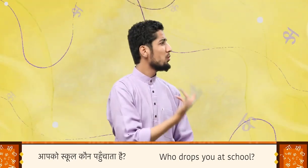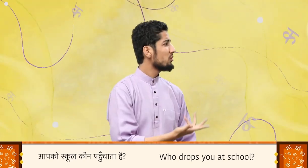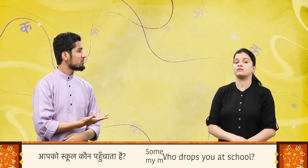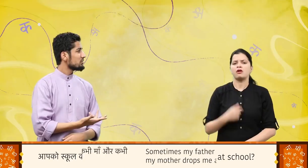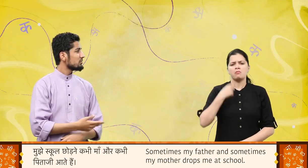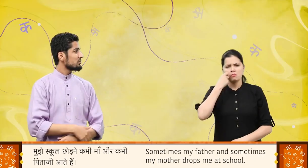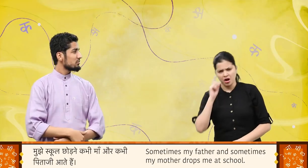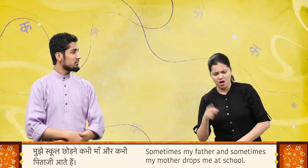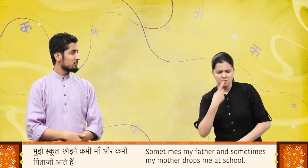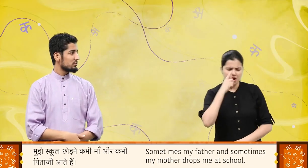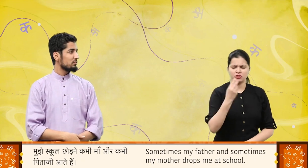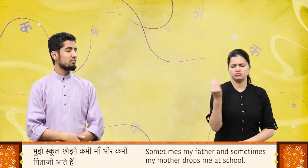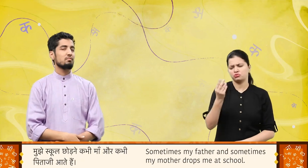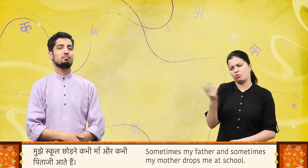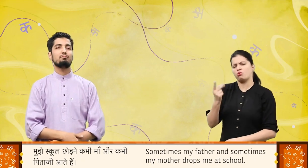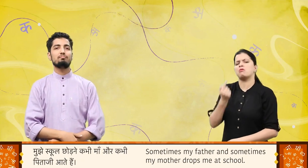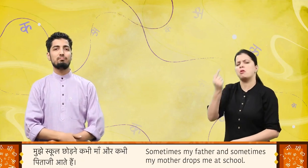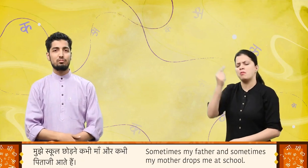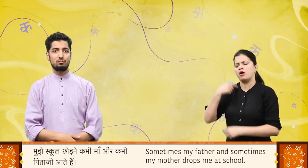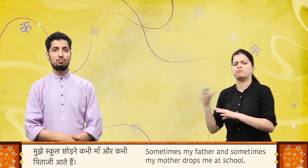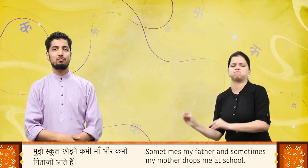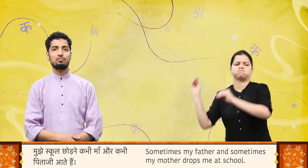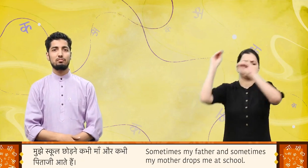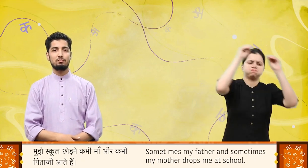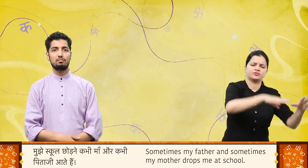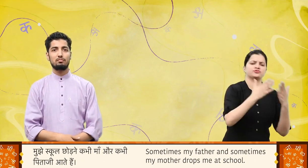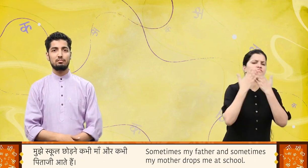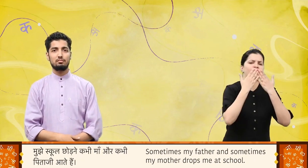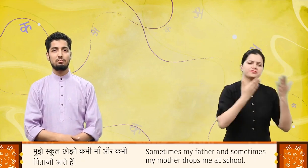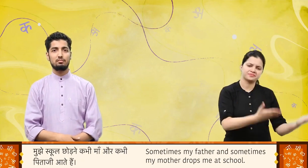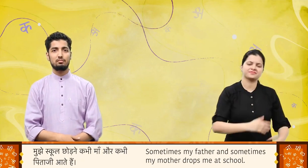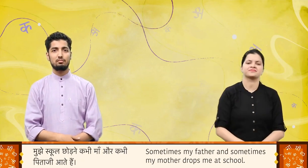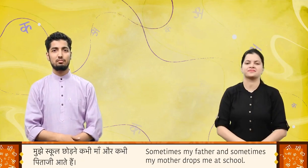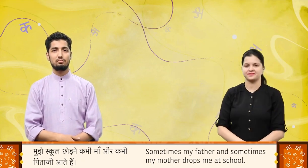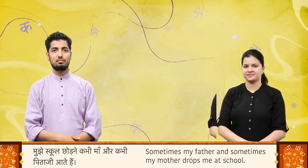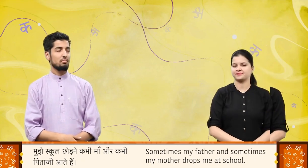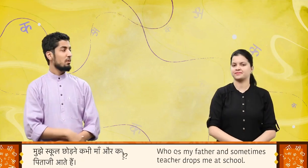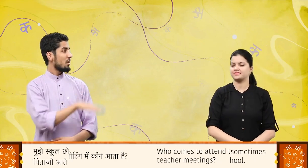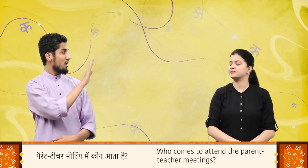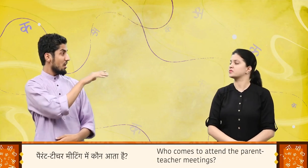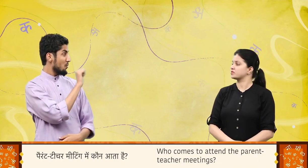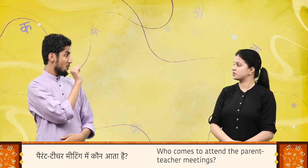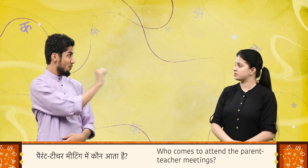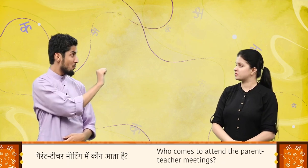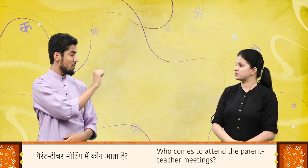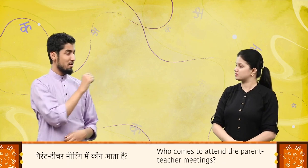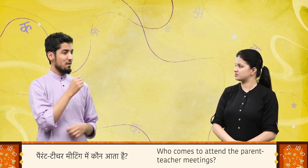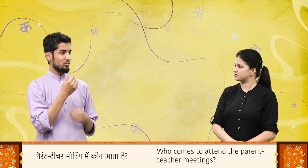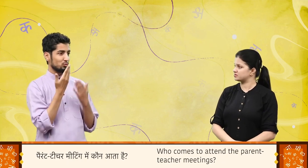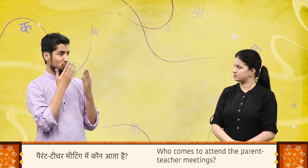मुझे स्कूल छोड़ने कभी मा और कभी पिताजी आते हैं पेरेंट टीचर मीटिंग में कौन आता